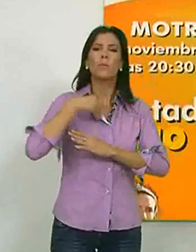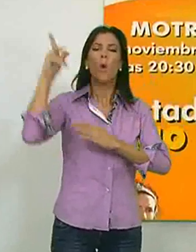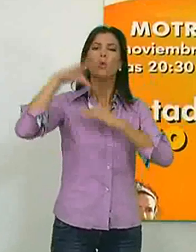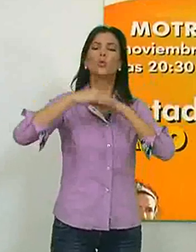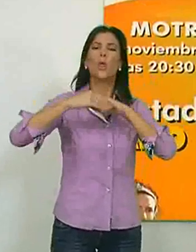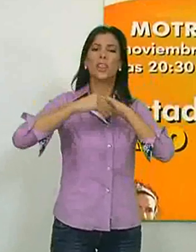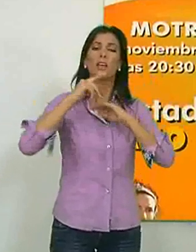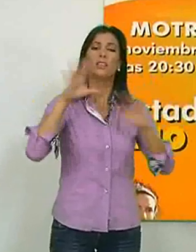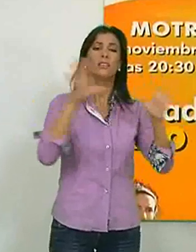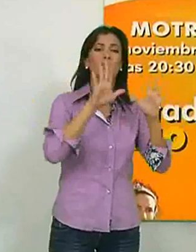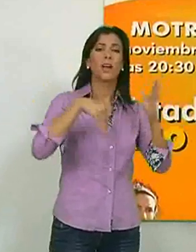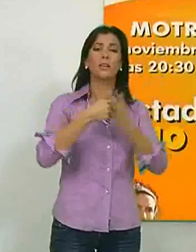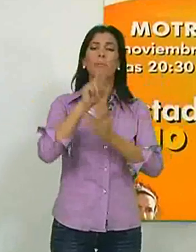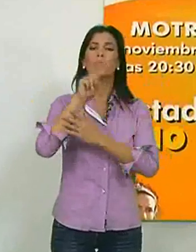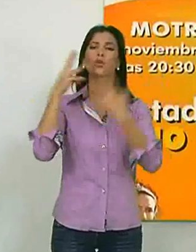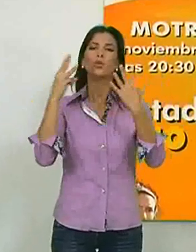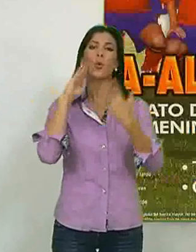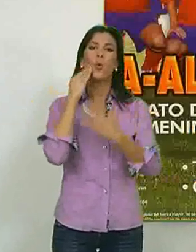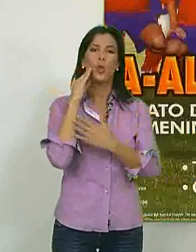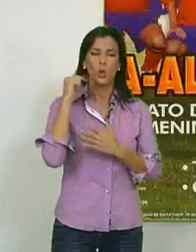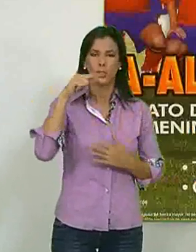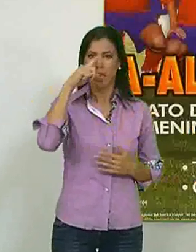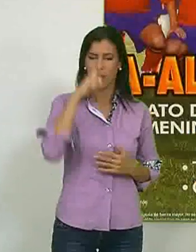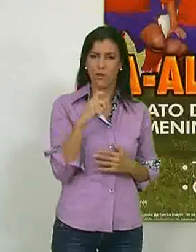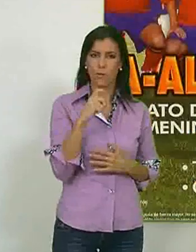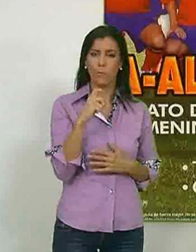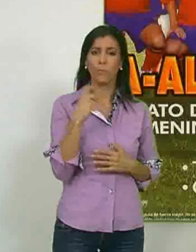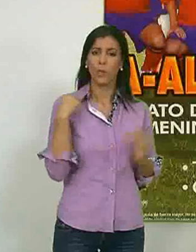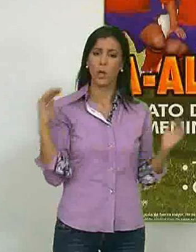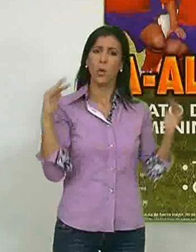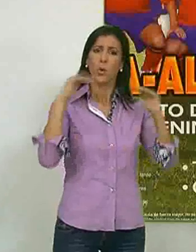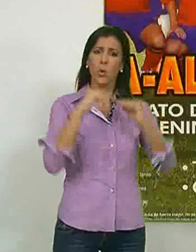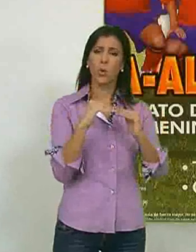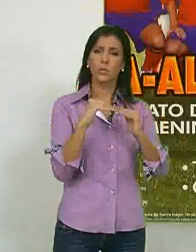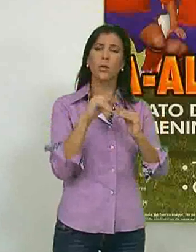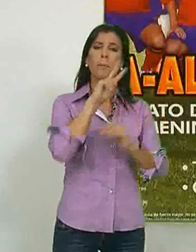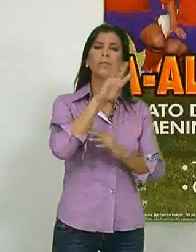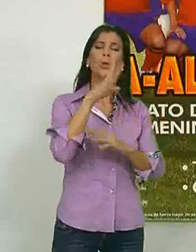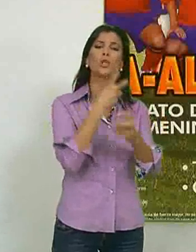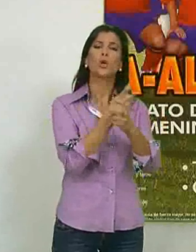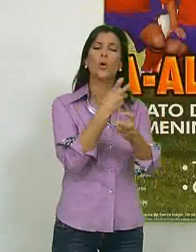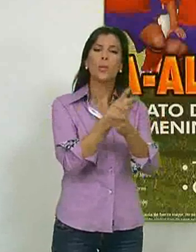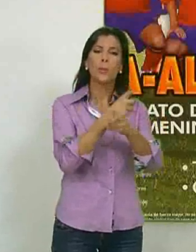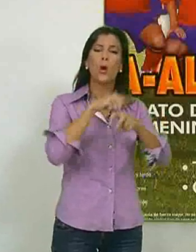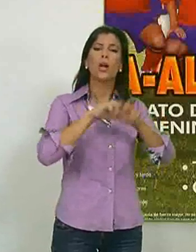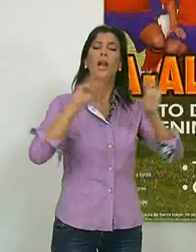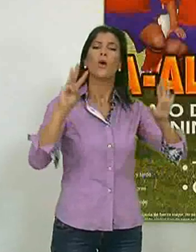tendrá lugar en Suecia del 10 al 28 de julio de este año. El encuentro tendrá lugar el 24 de